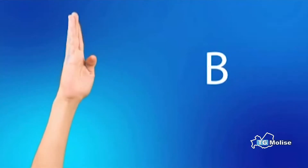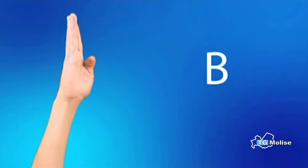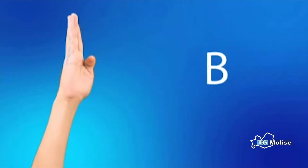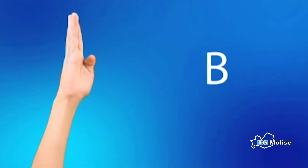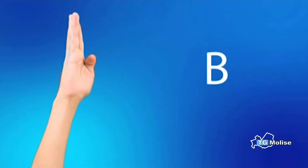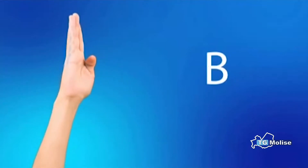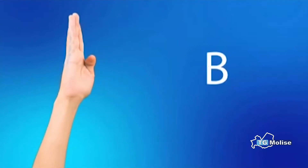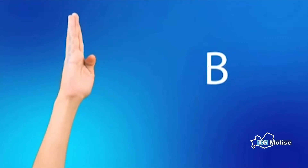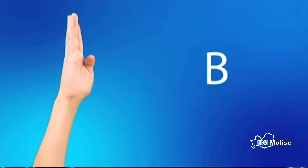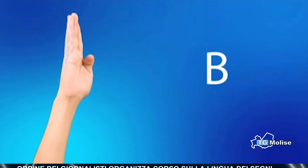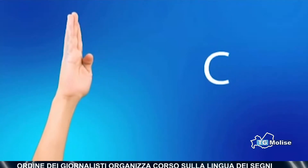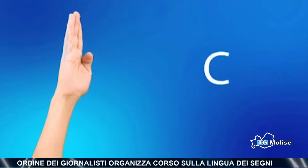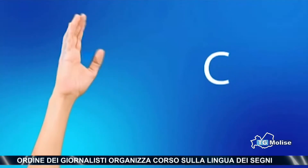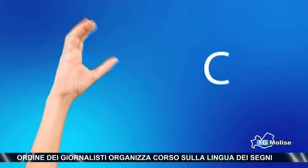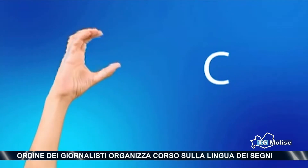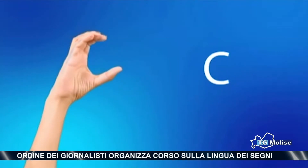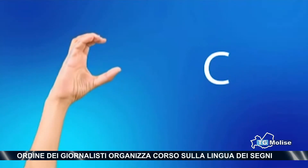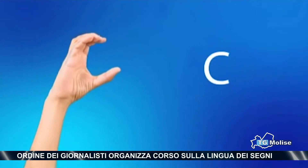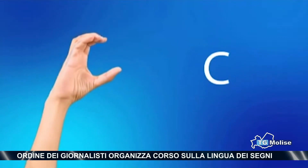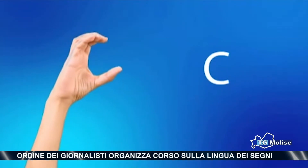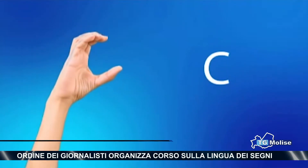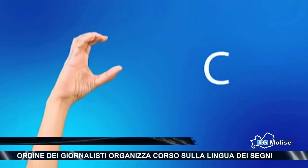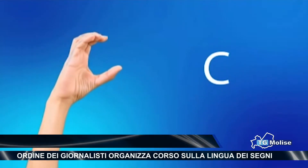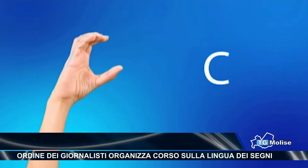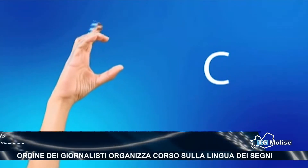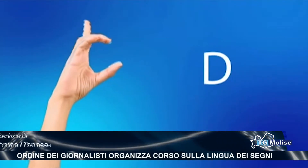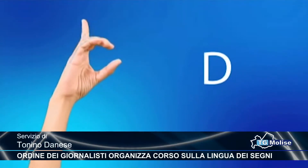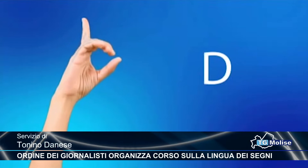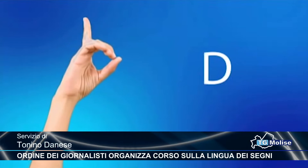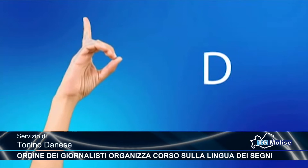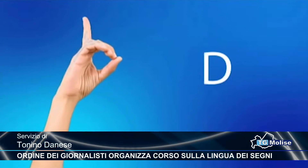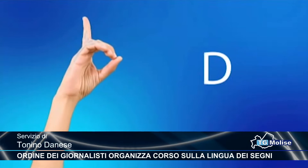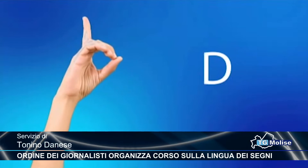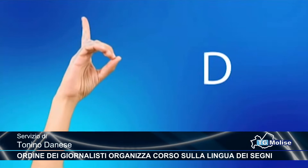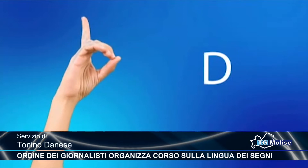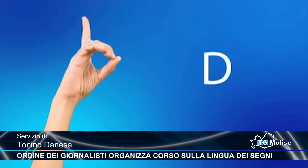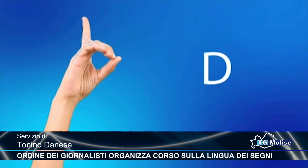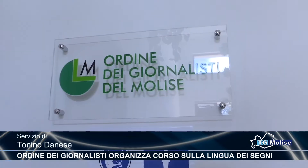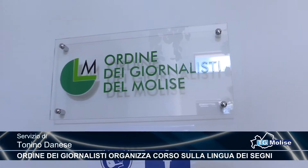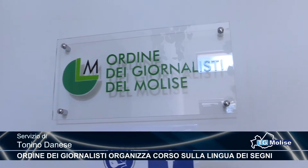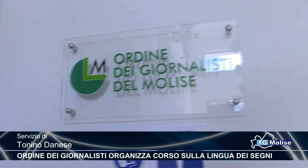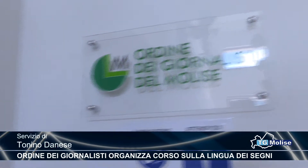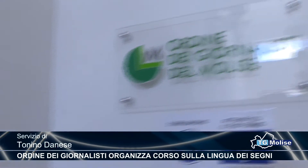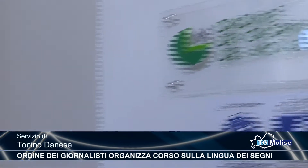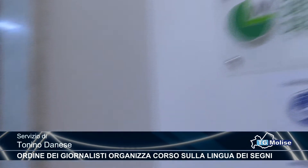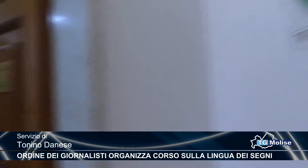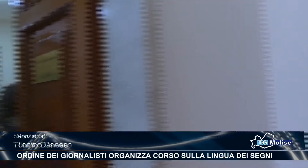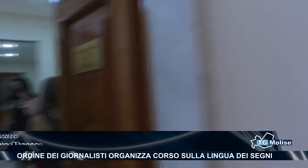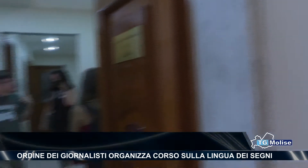Un corso LIS, prima base e poi una seconda parte più avanzata, dedicato ai giornalisti, quello organizzato dall'Ordine Molisano di categoria.